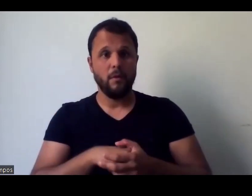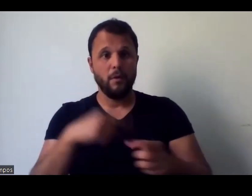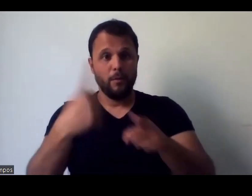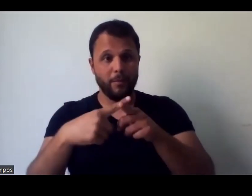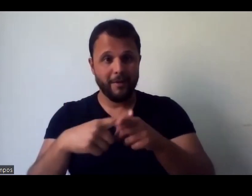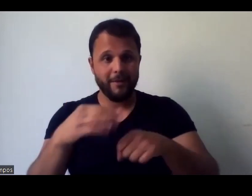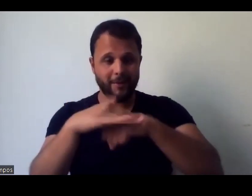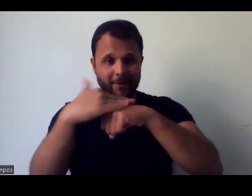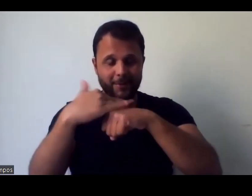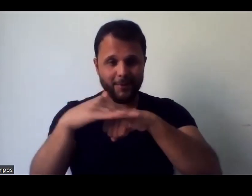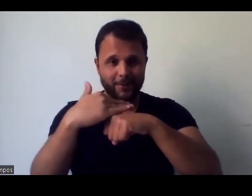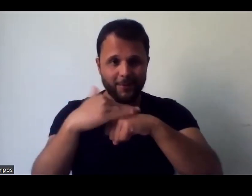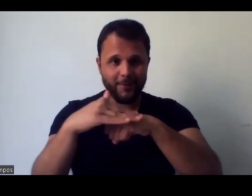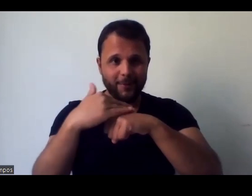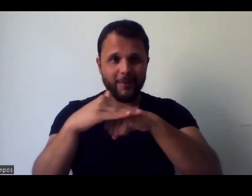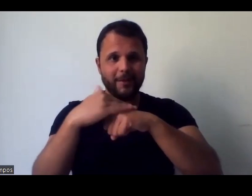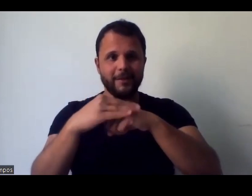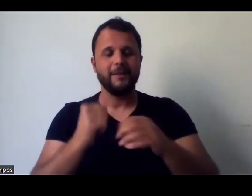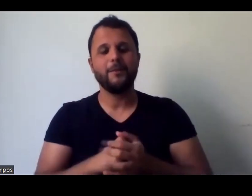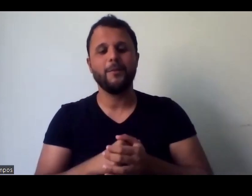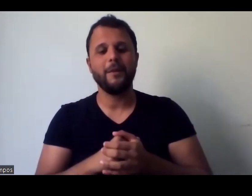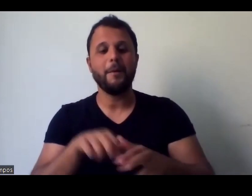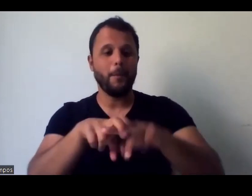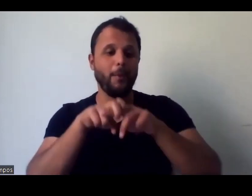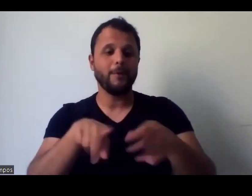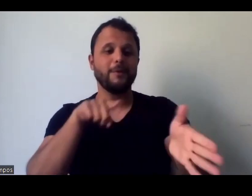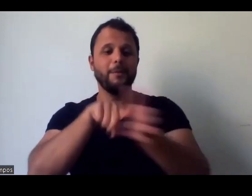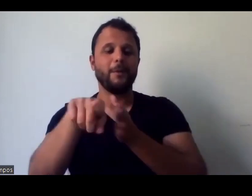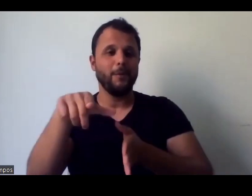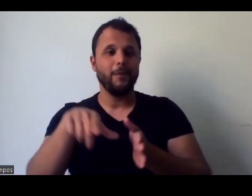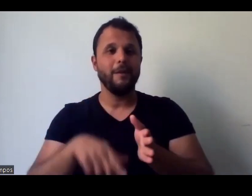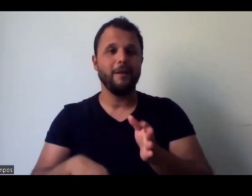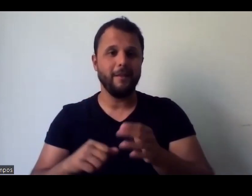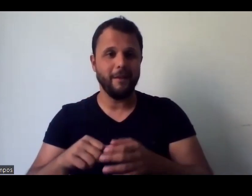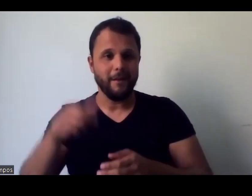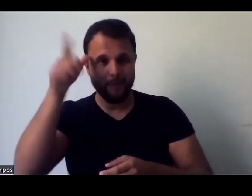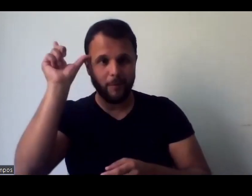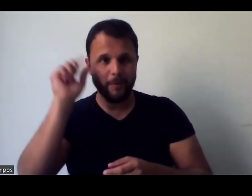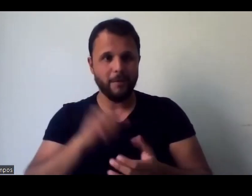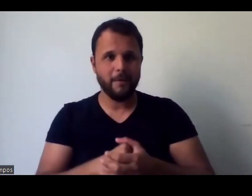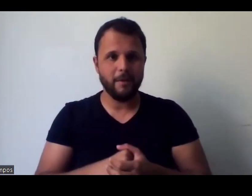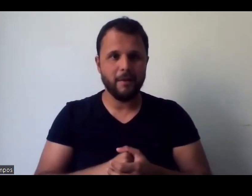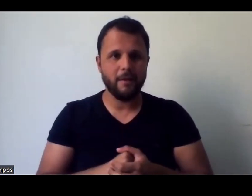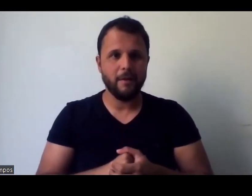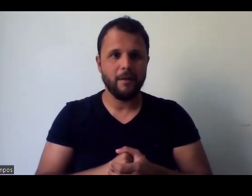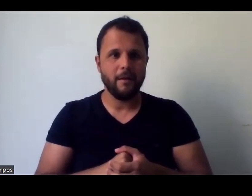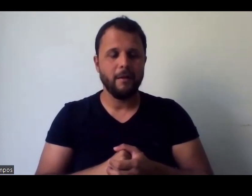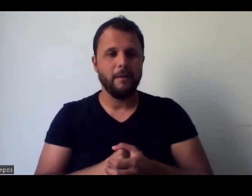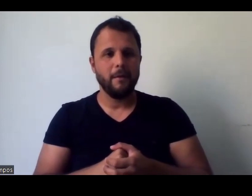seu, da sua pergunta de ontem, né, que foi um pouco, e querer, quais são essas